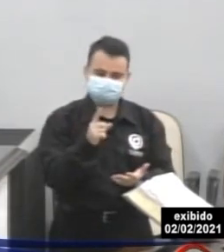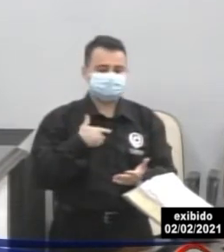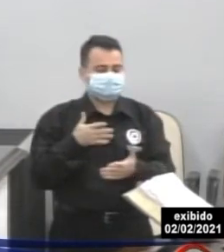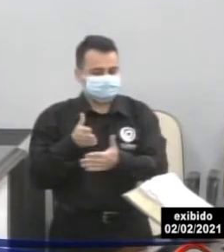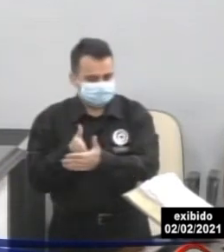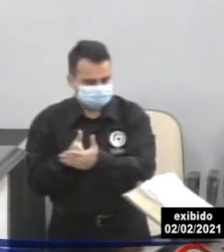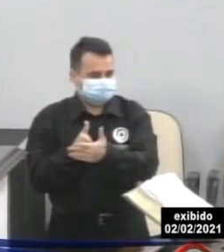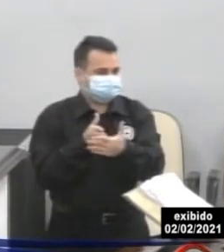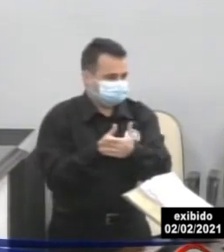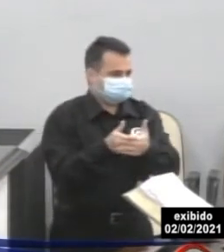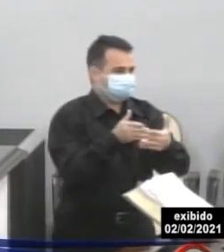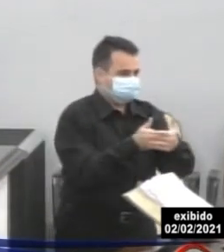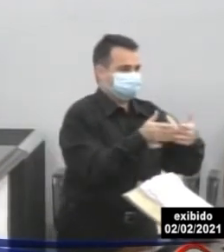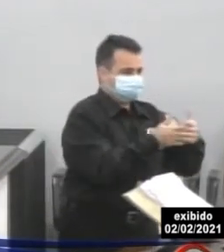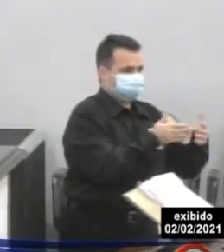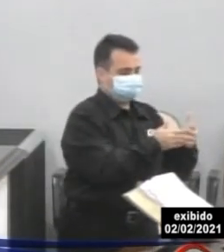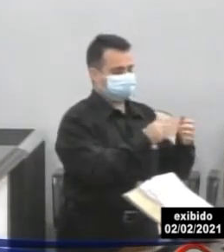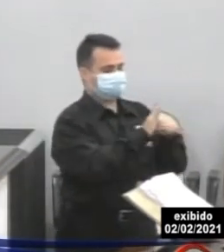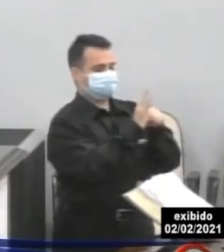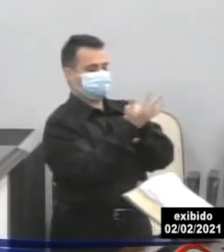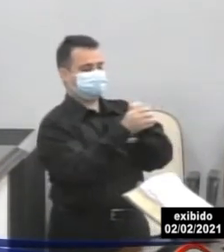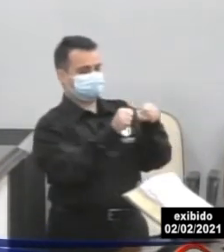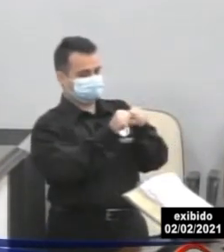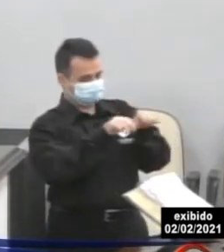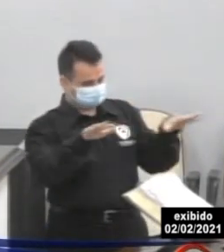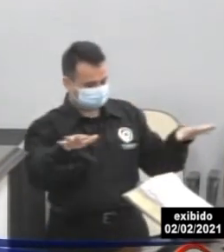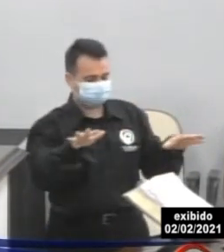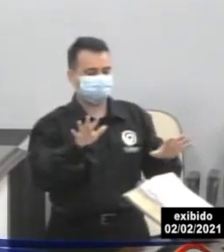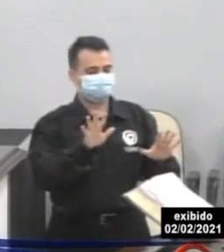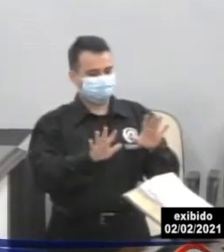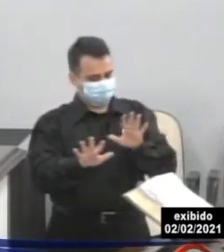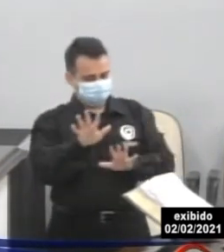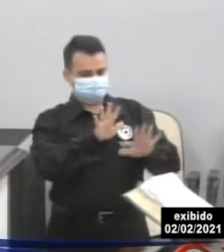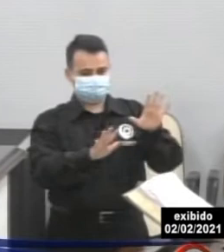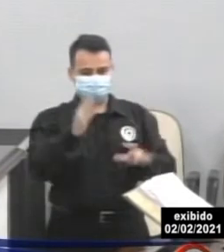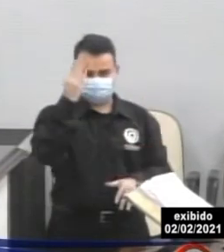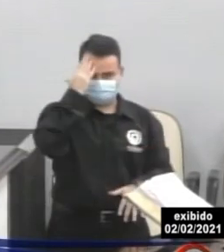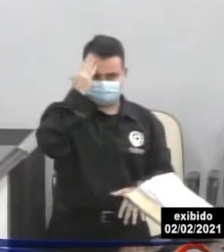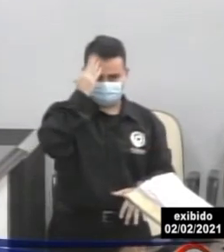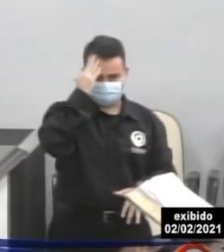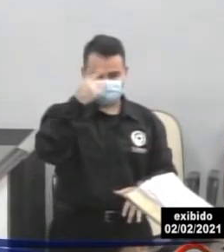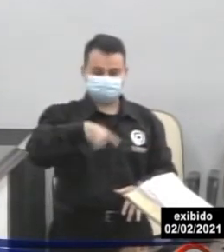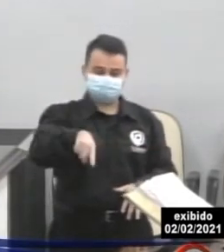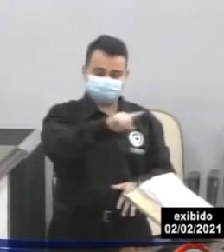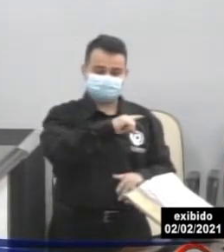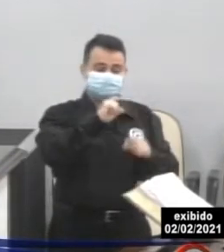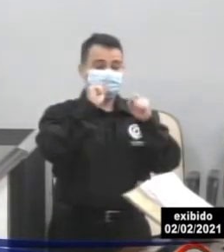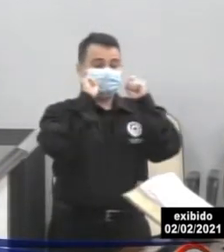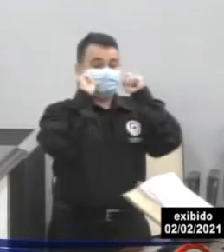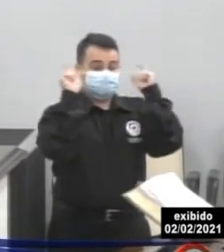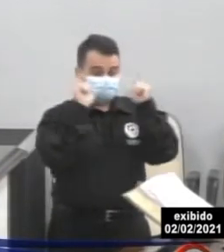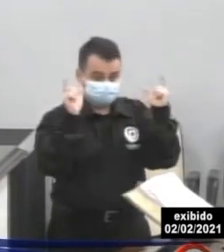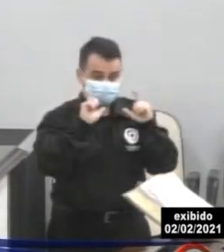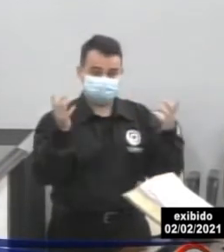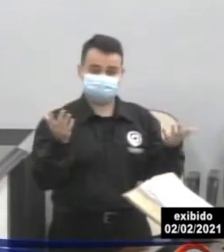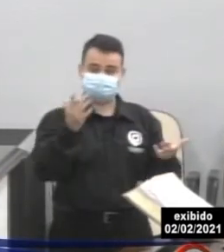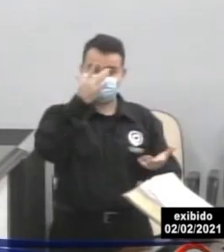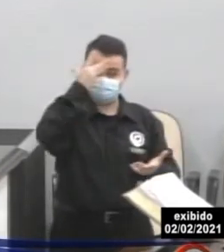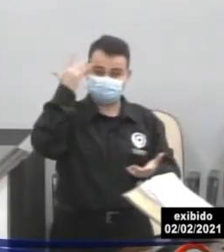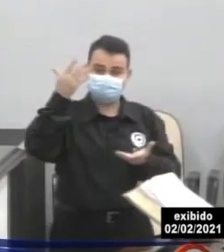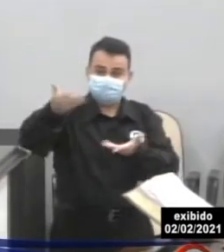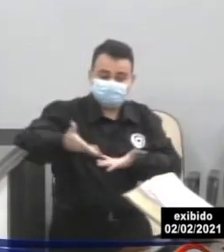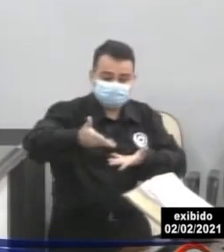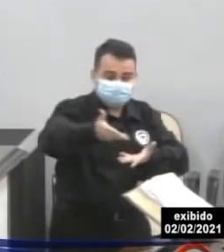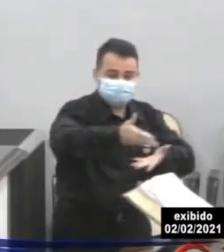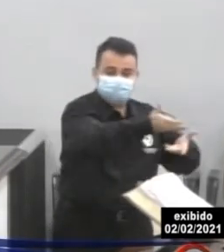relacionadas a horários, que a gente não vai avançar à madrugada. Mas a gente precisa poder servir o almoço direito. A gente precisa poder servir o